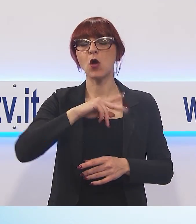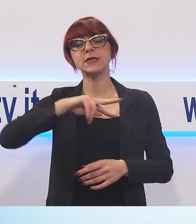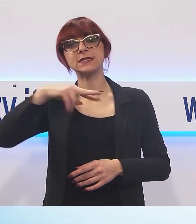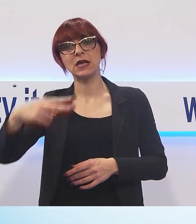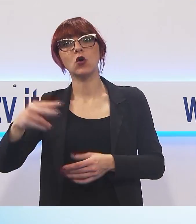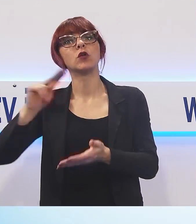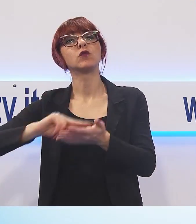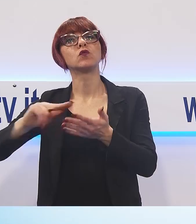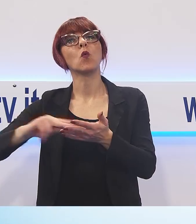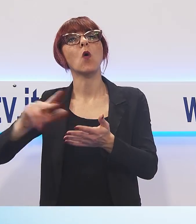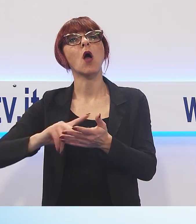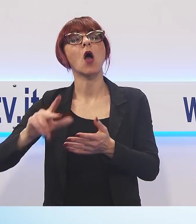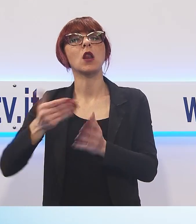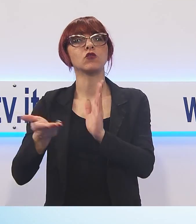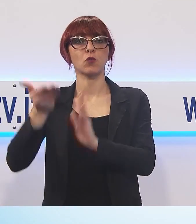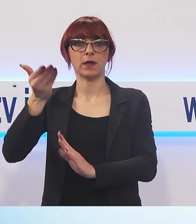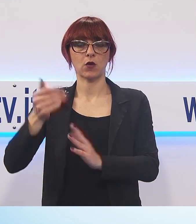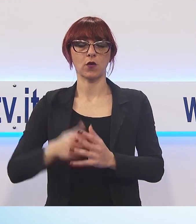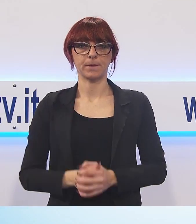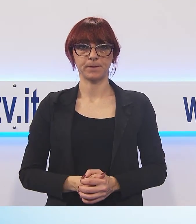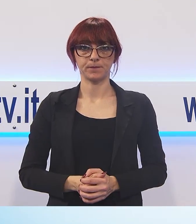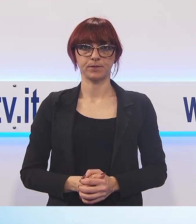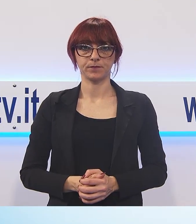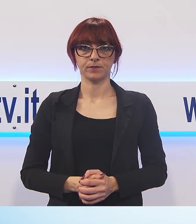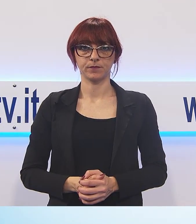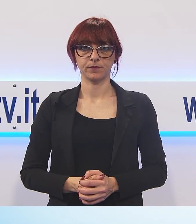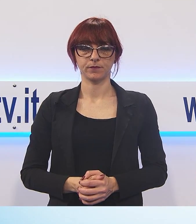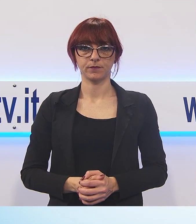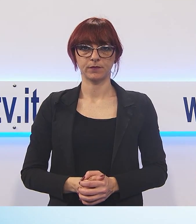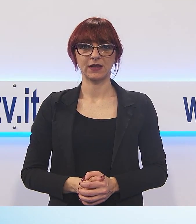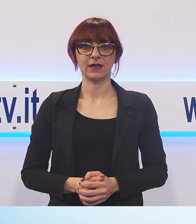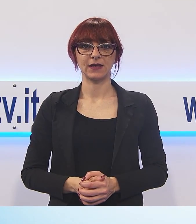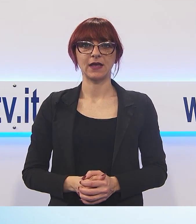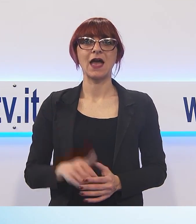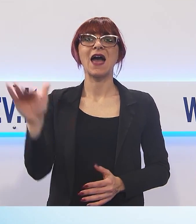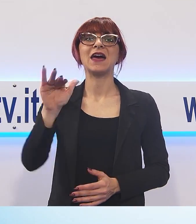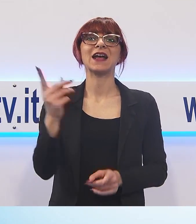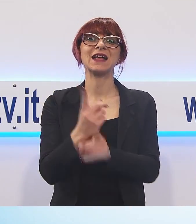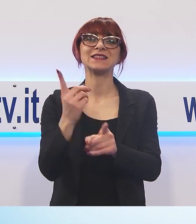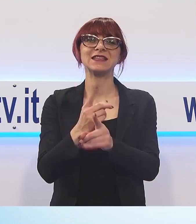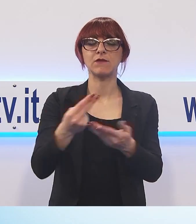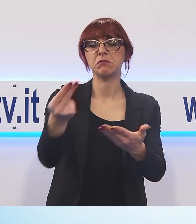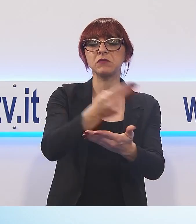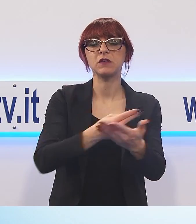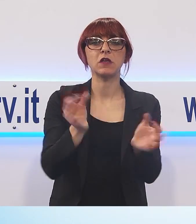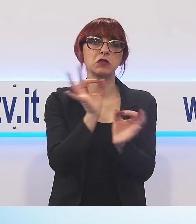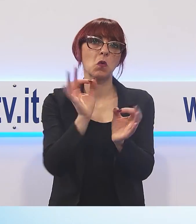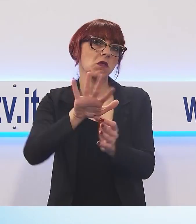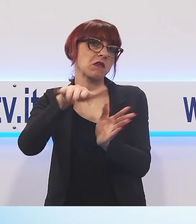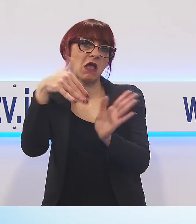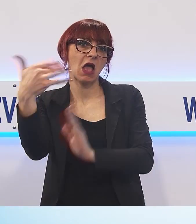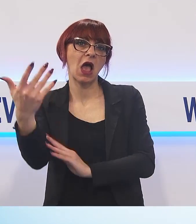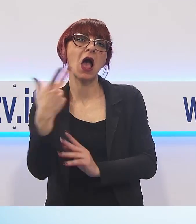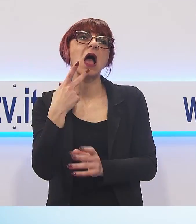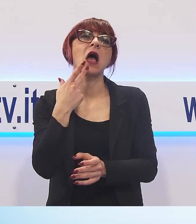le scuole secondarie di secondo grado. Gli alunni dovranno esprimere con un disegno o una qualsiasi arte figurativa le cause che possono